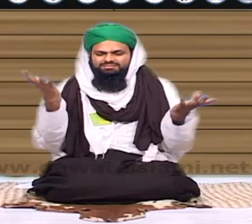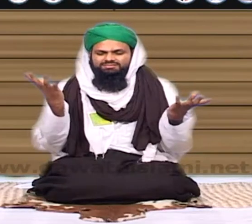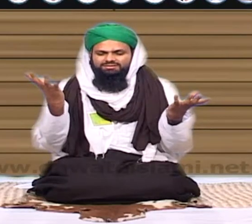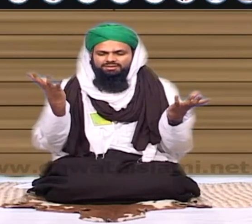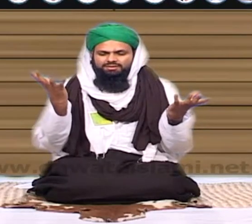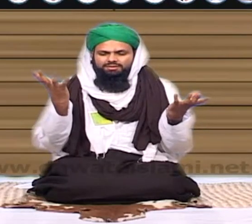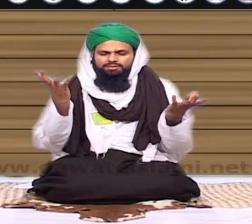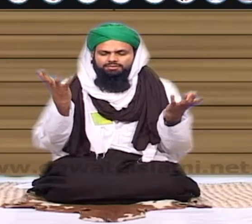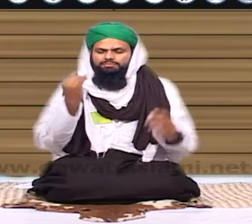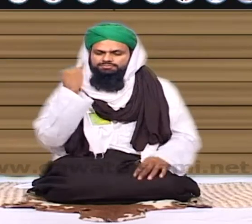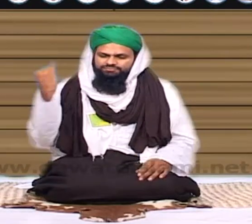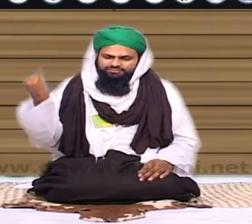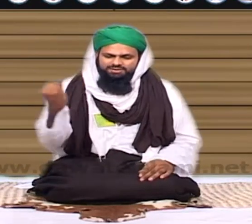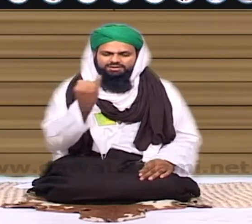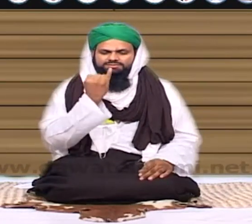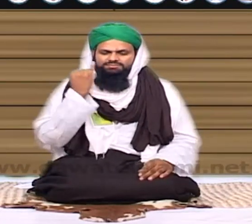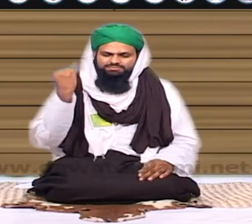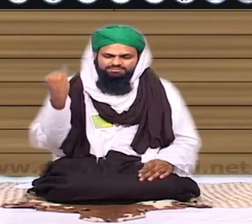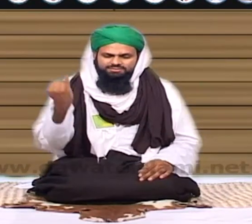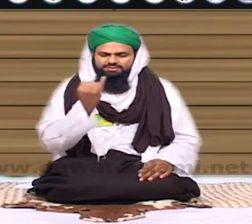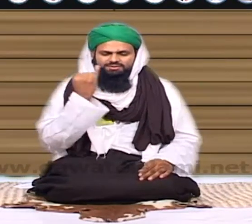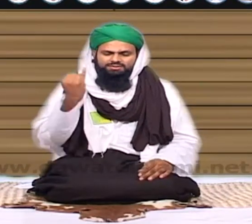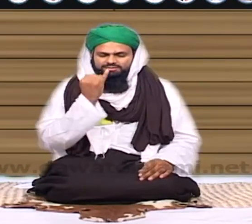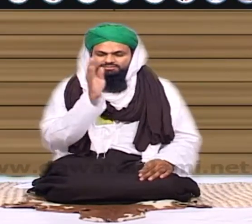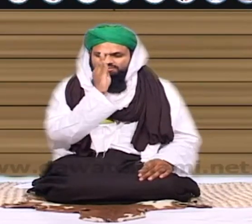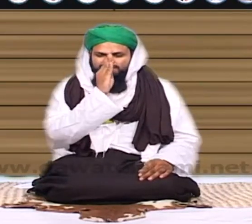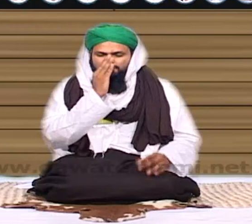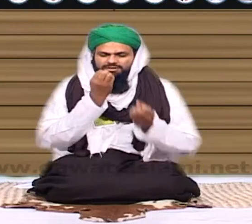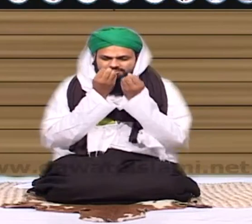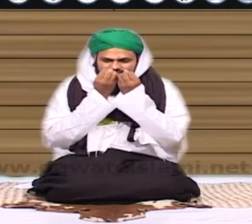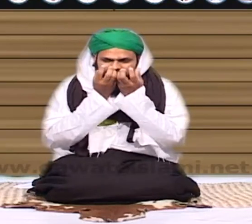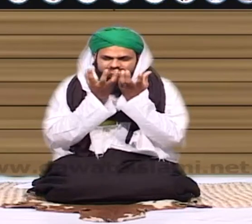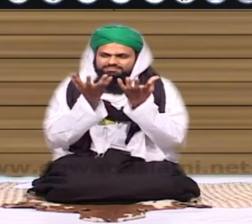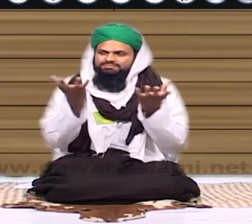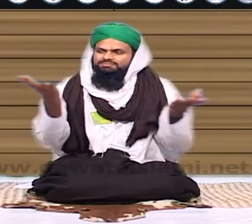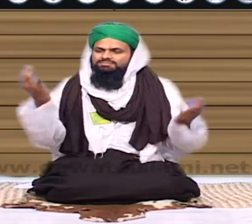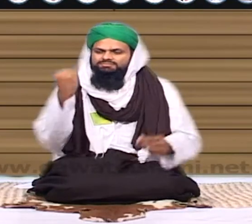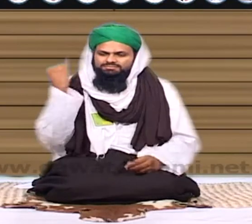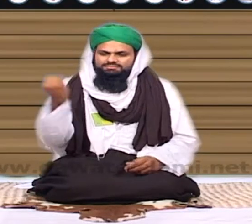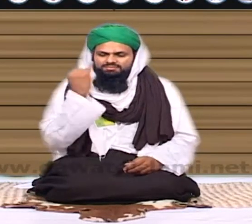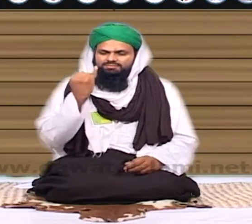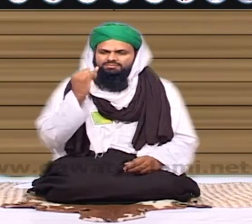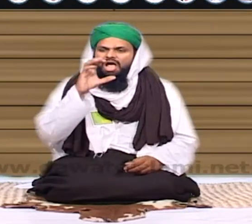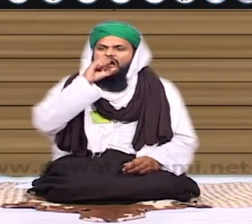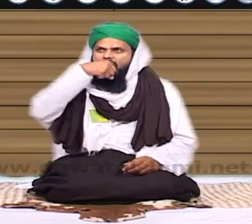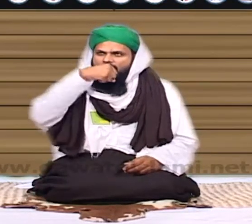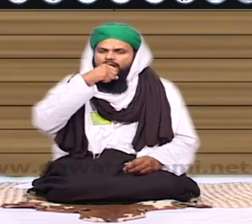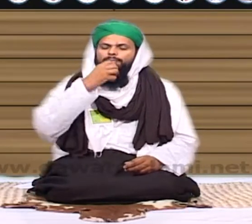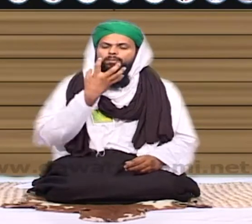کسی تفریح گاہ میں گیا ہے اور سر سبز و شہداب باغ میں وہ ٹیل رہا پھل اور